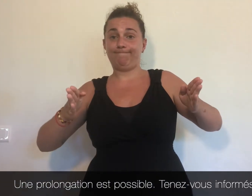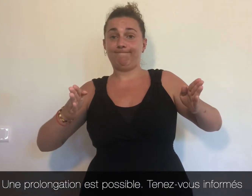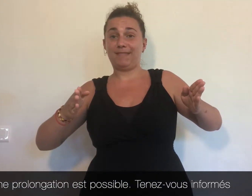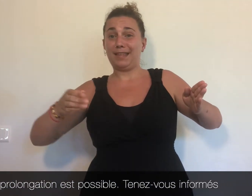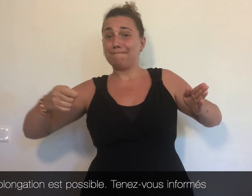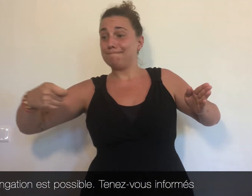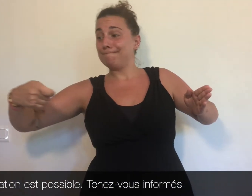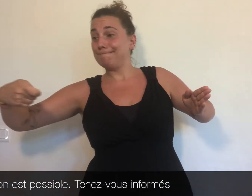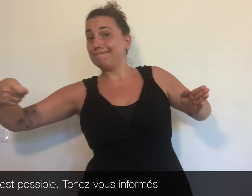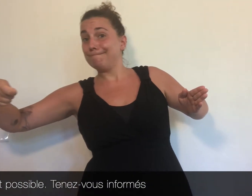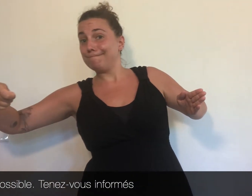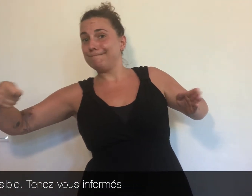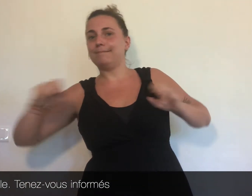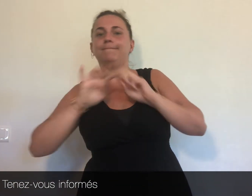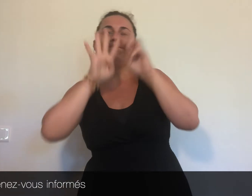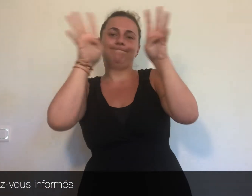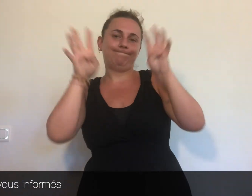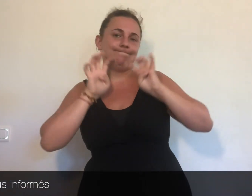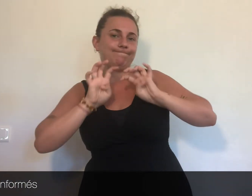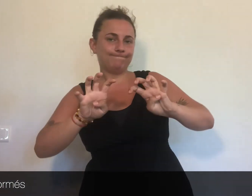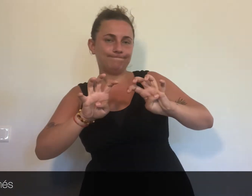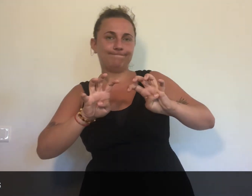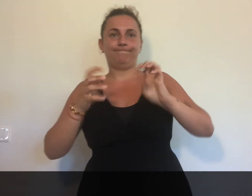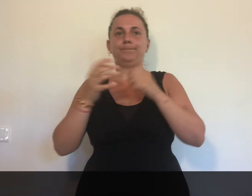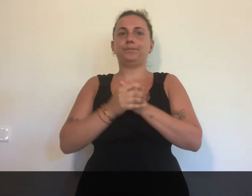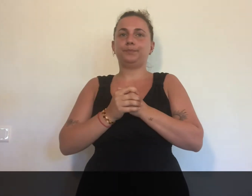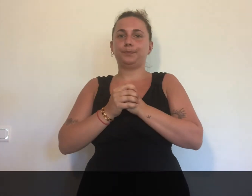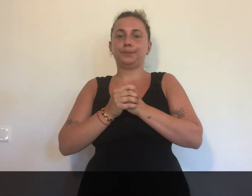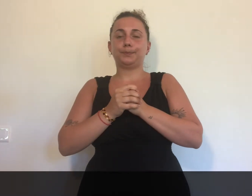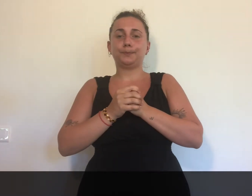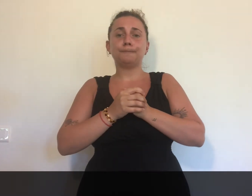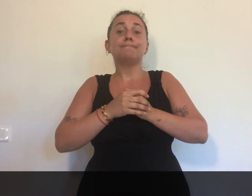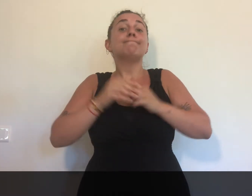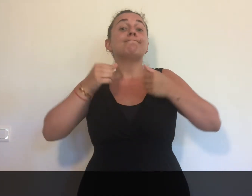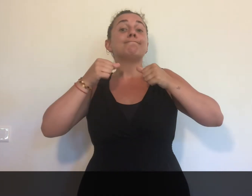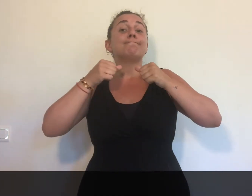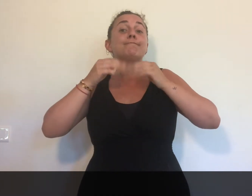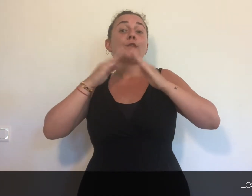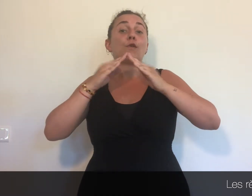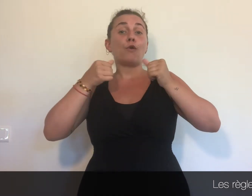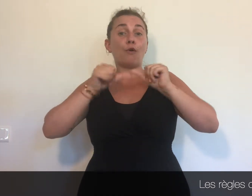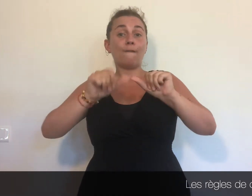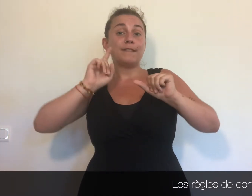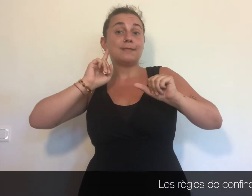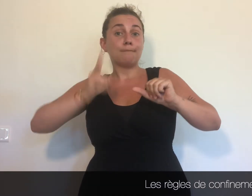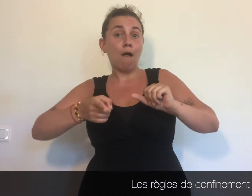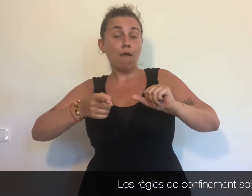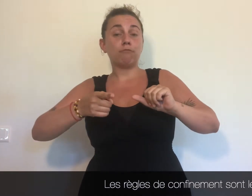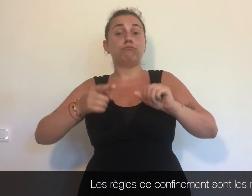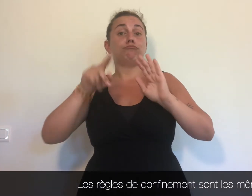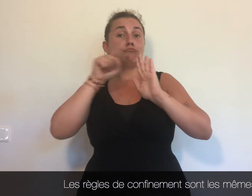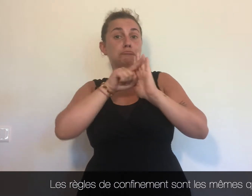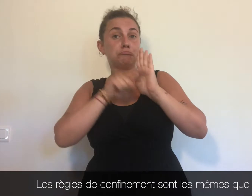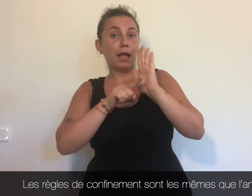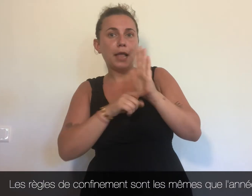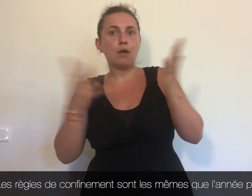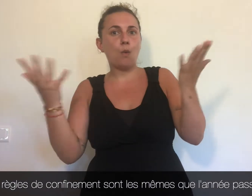Une prolongation est possible, tenez-vous informé Les règles de confinement sont les mêmes que l'année passée